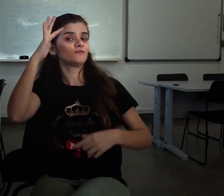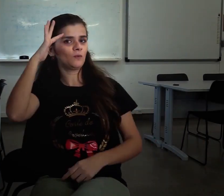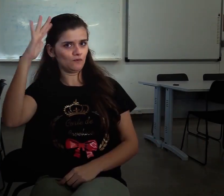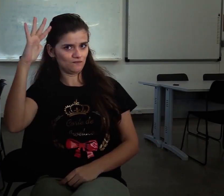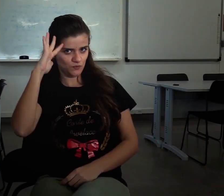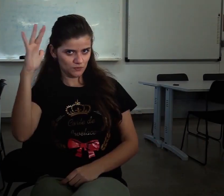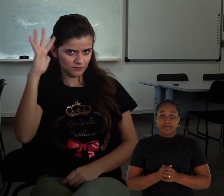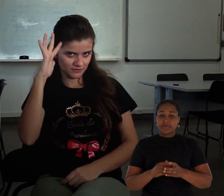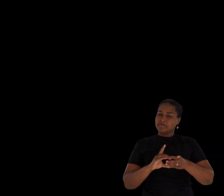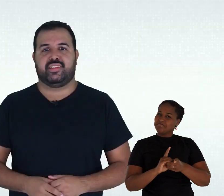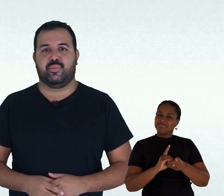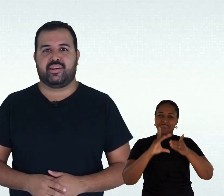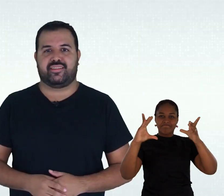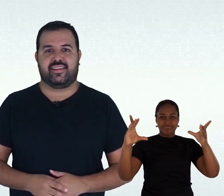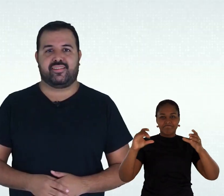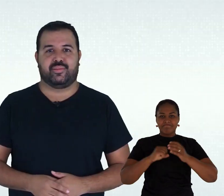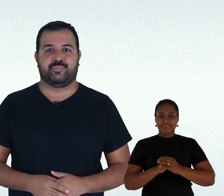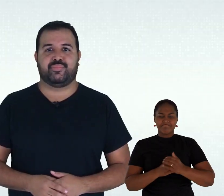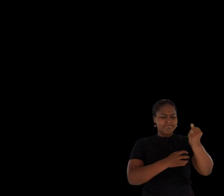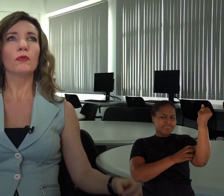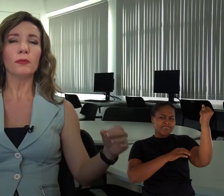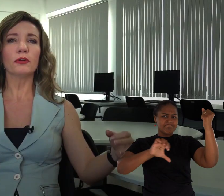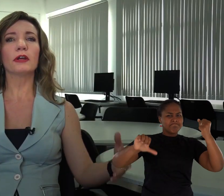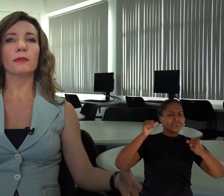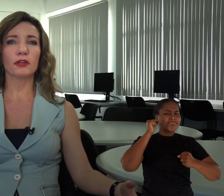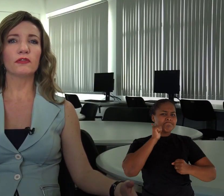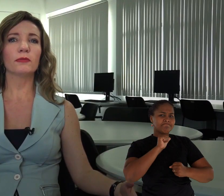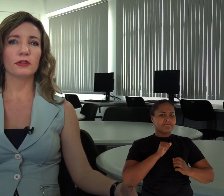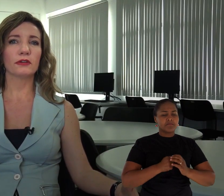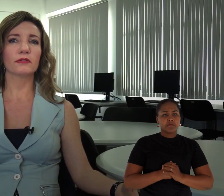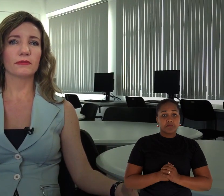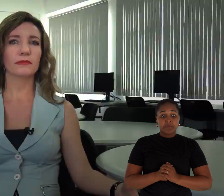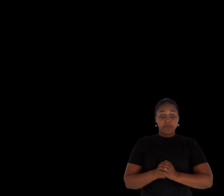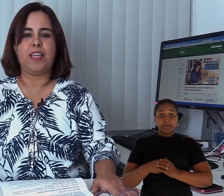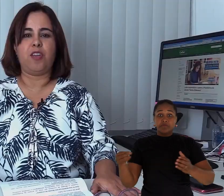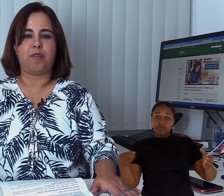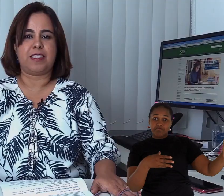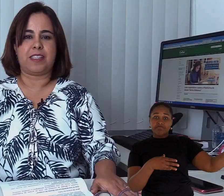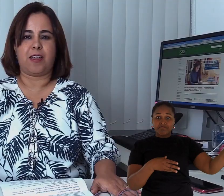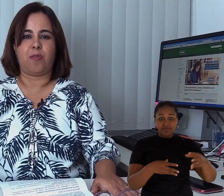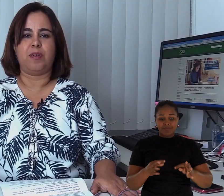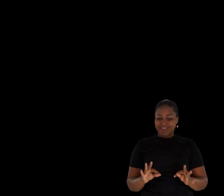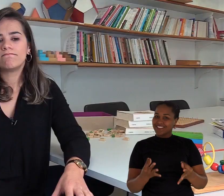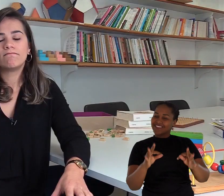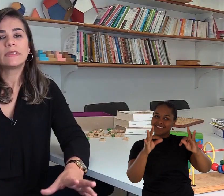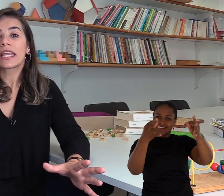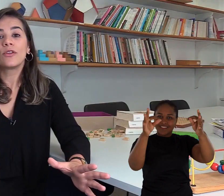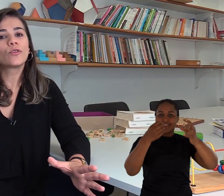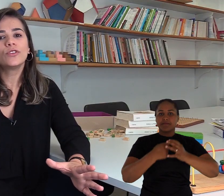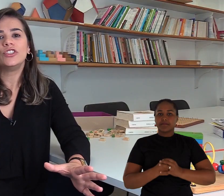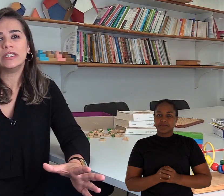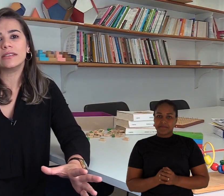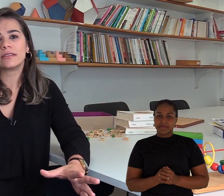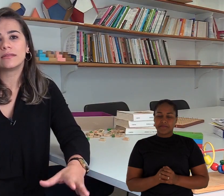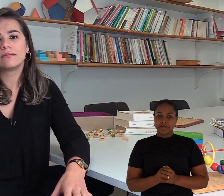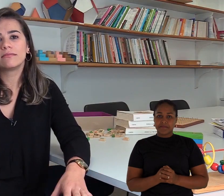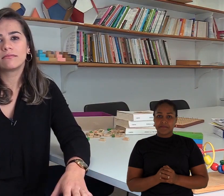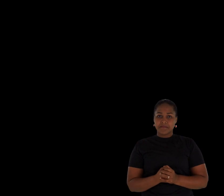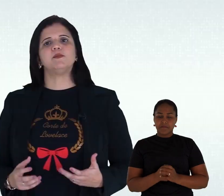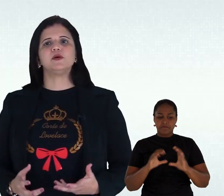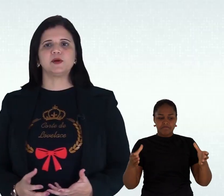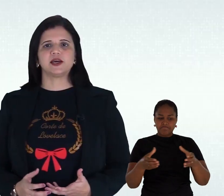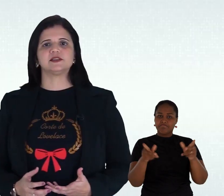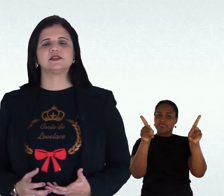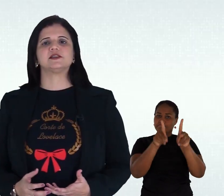Reflexão, democratização, o empoderamento feminino, inovação, tecnologias,